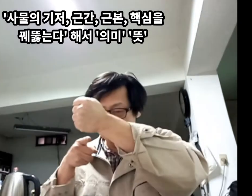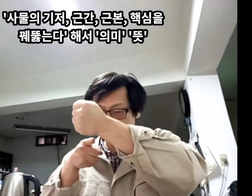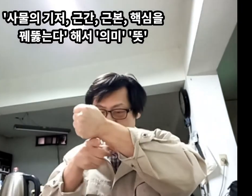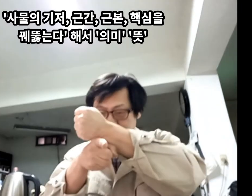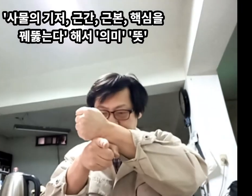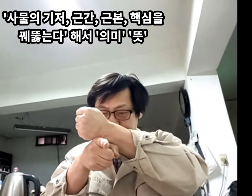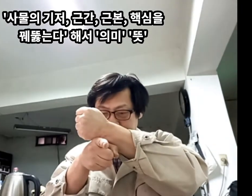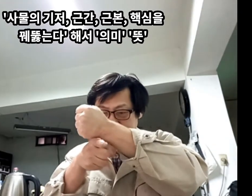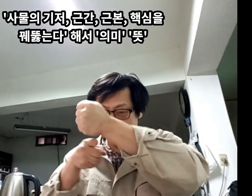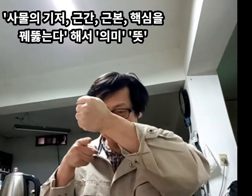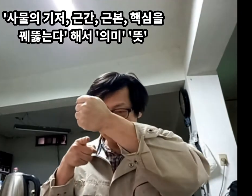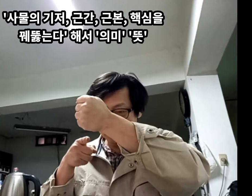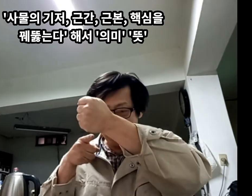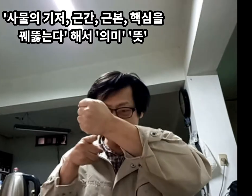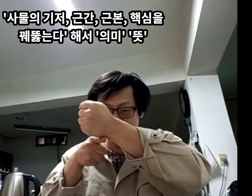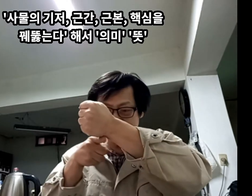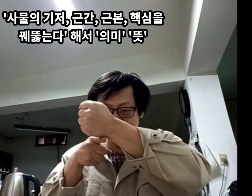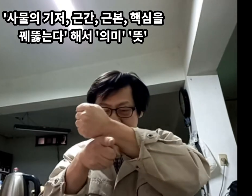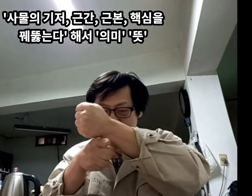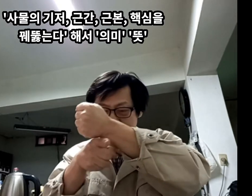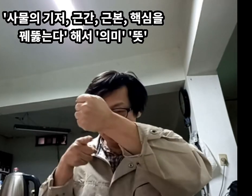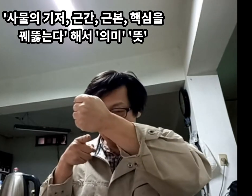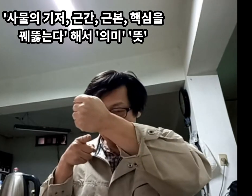근본, 핵심을 꿰뚫는다